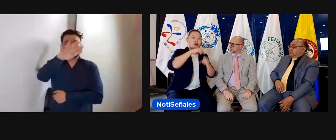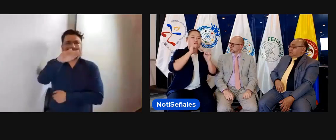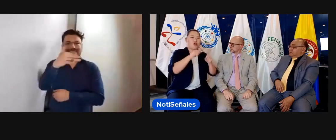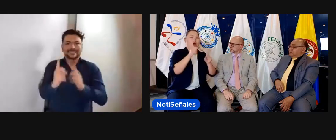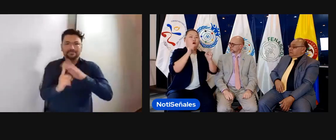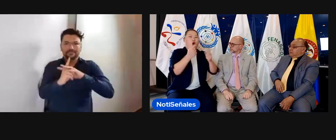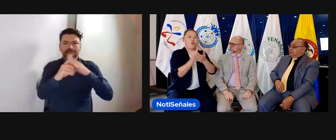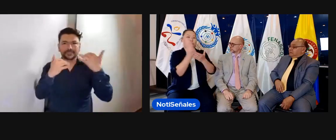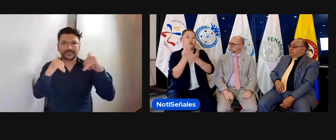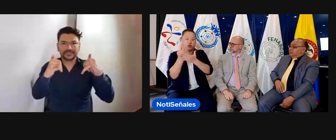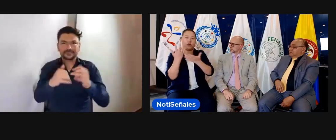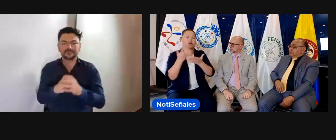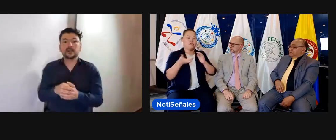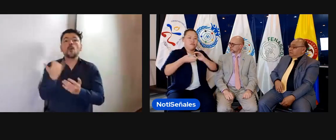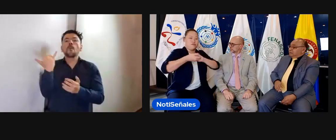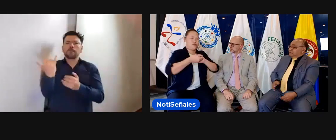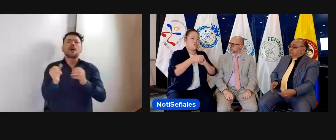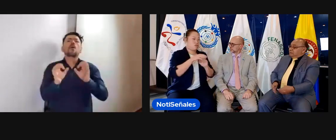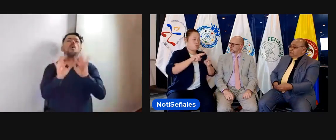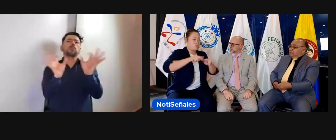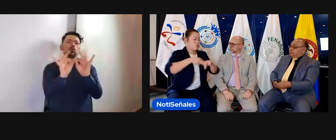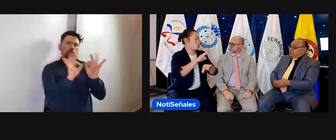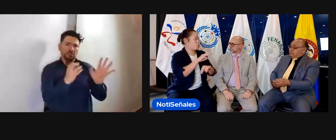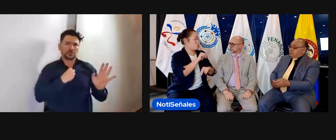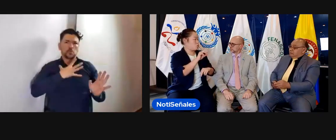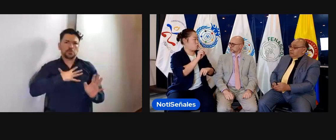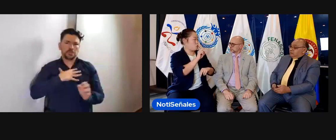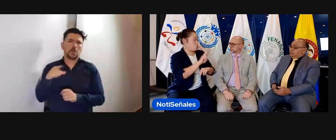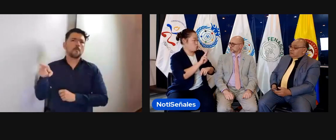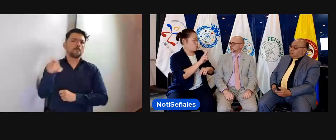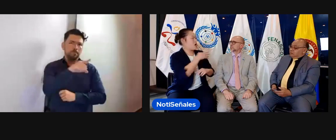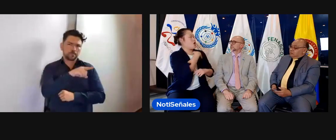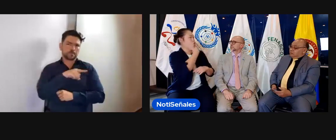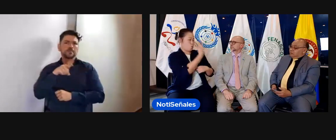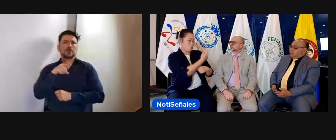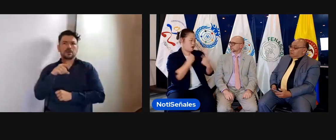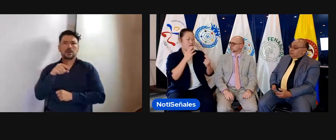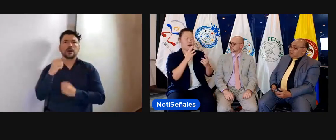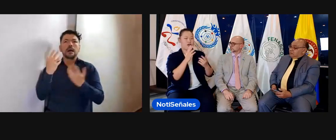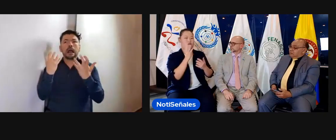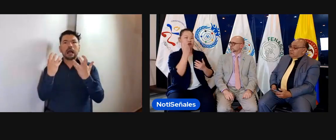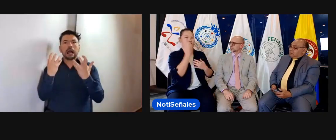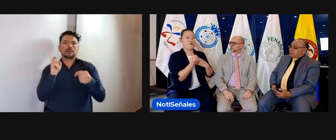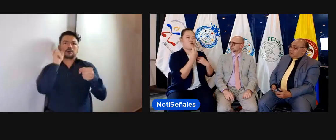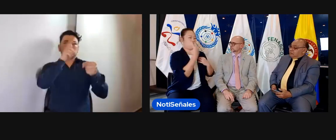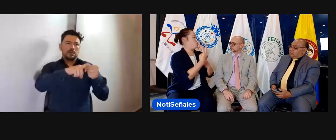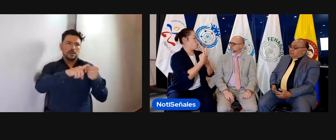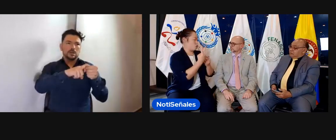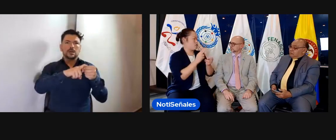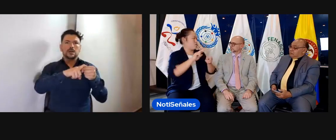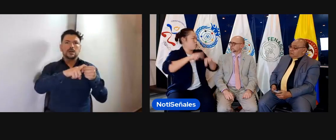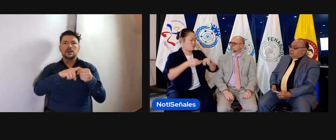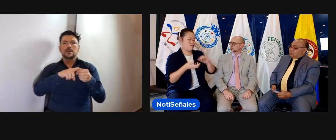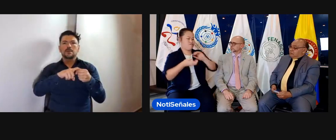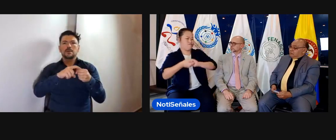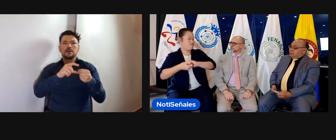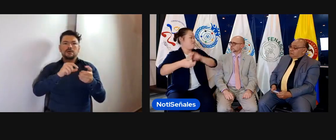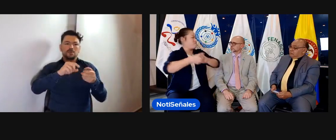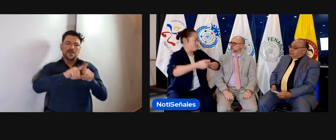salen por aparte, ¿no? eso, Joe, bien, sí, por ejemplo, nosotros justamente estamos pendientes también de los